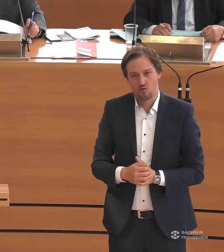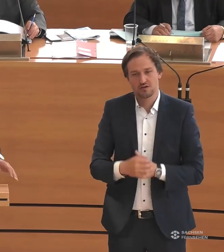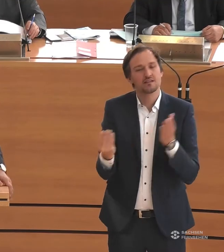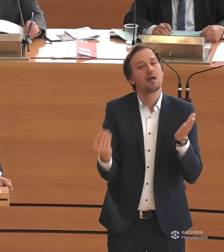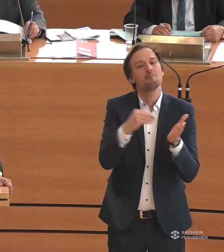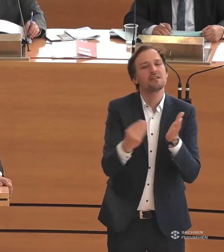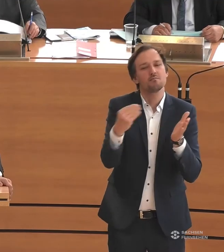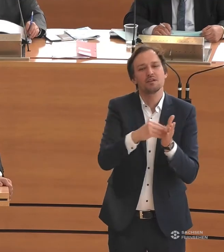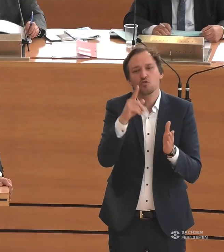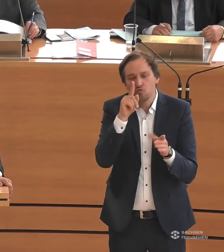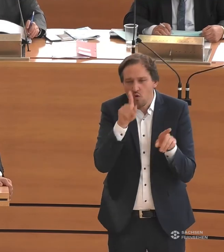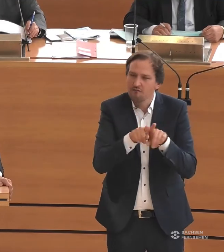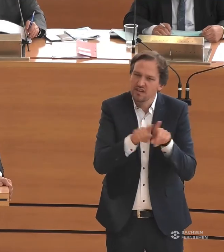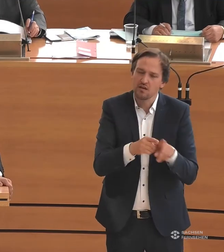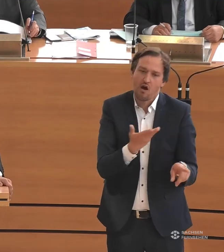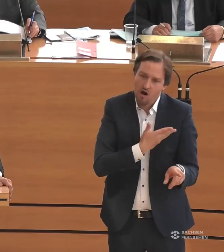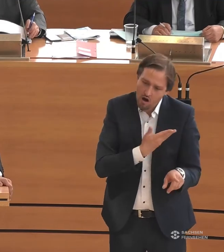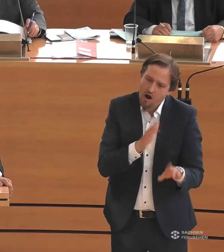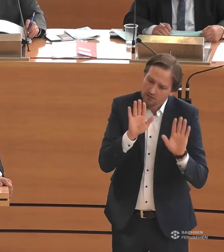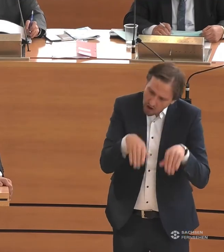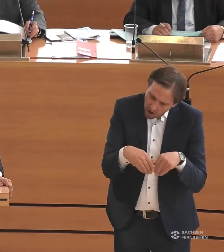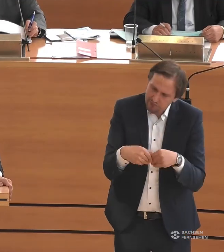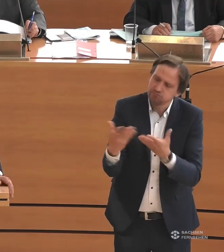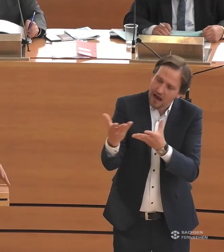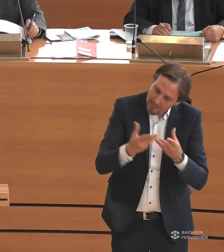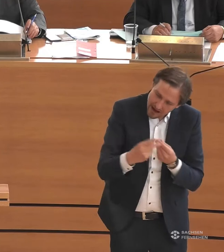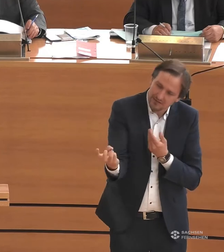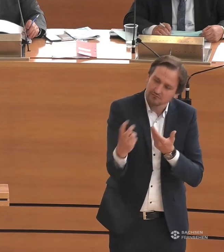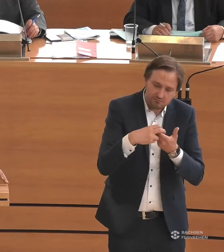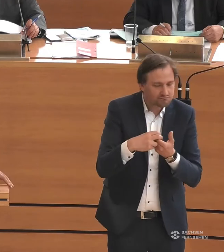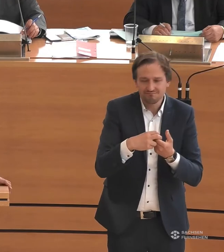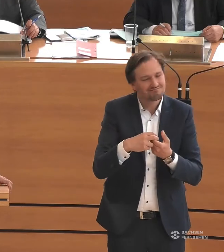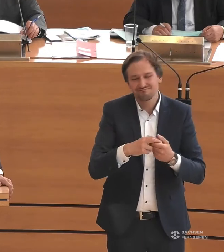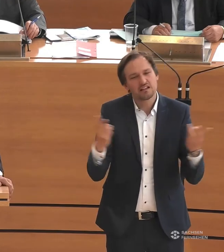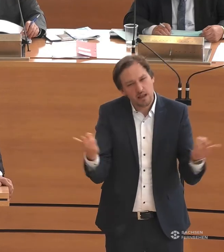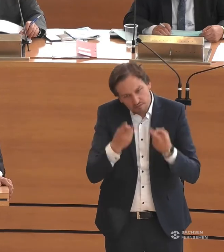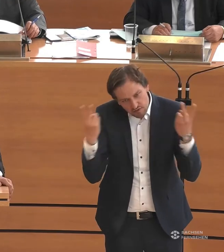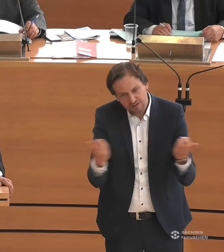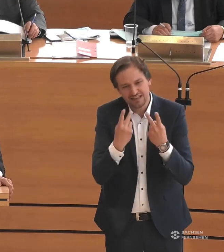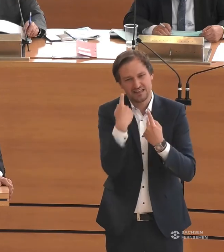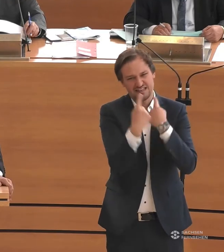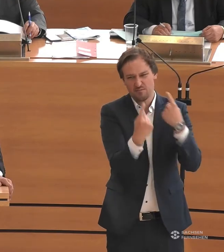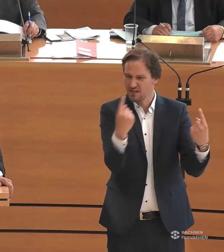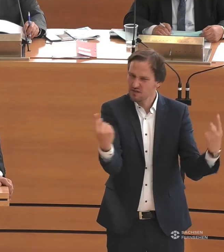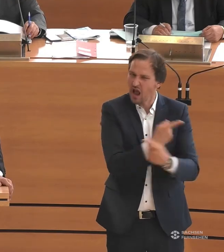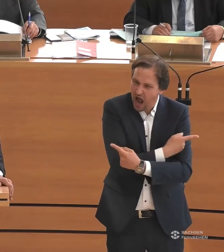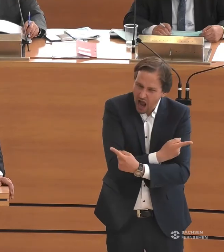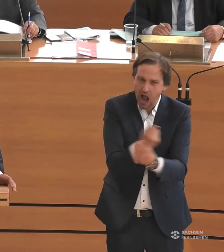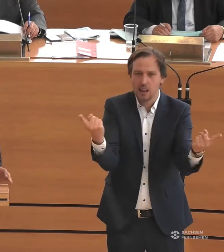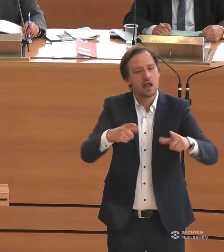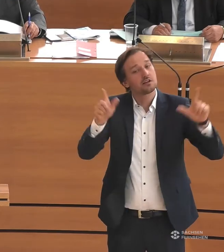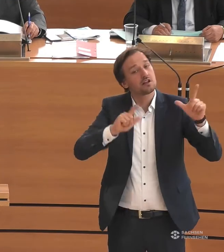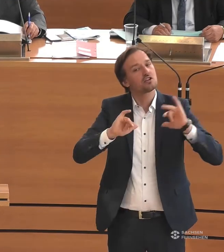als karitative Gnade betrachtet wird, sondern in der es selbstverständlich ist, dass jeder nach seinen Möglichkeiten am